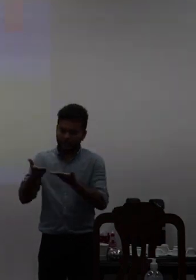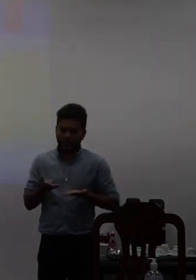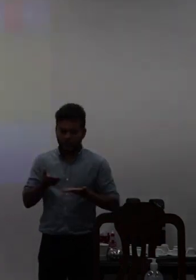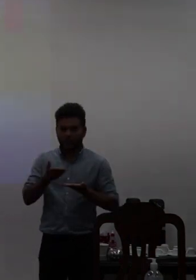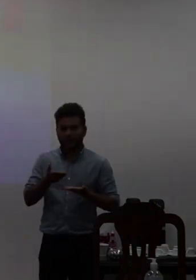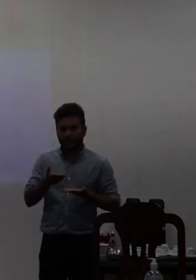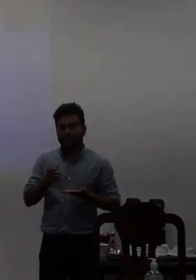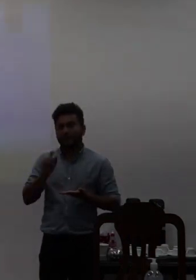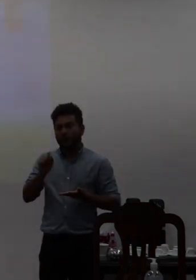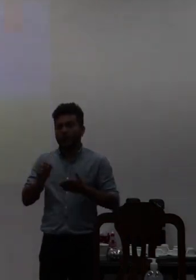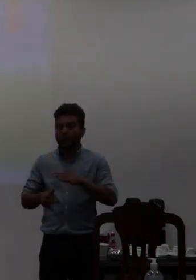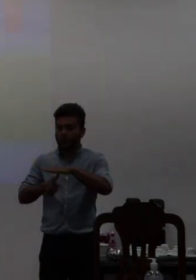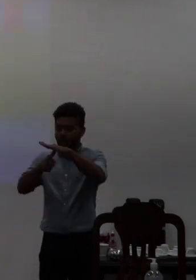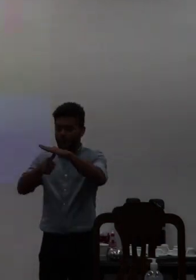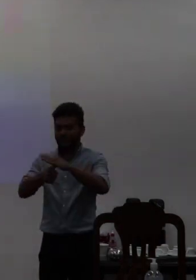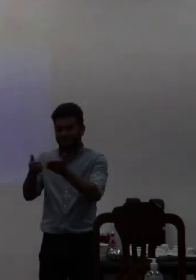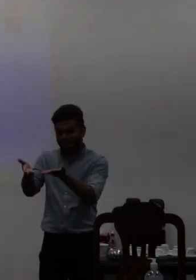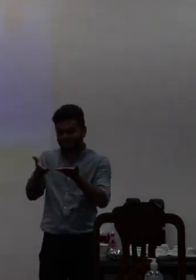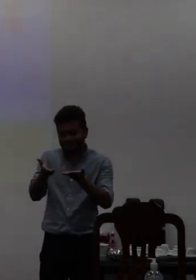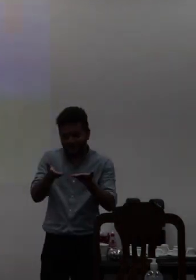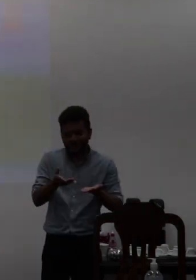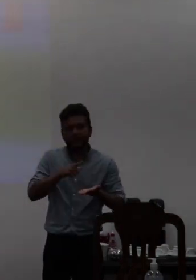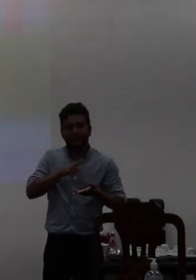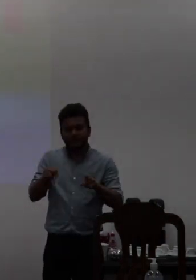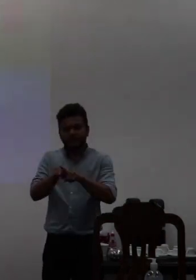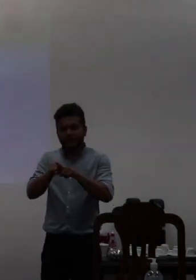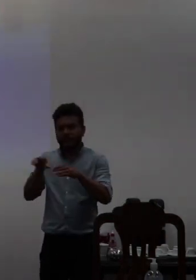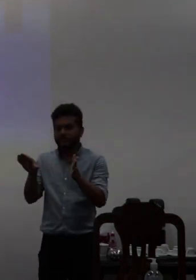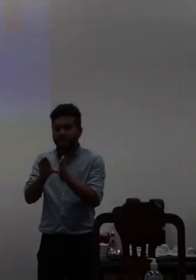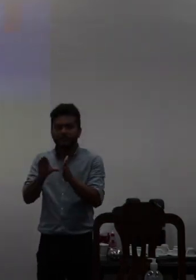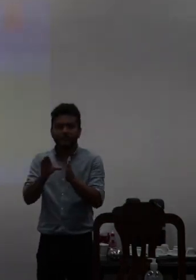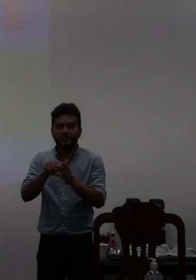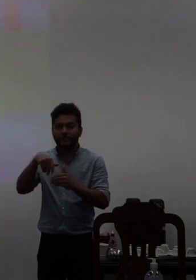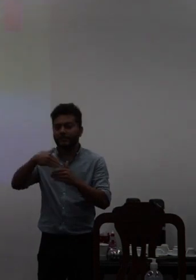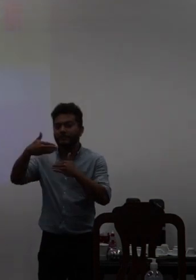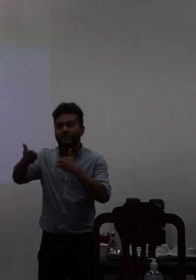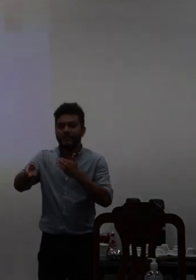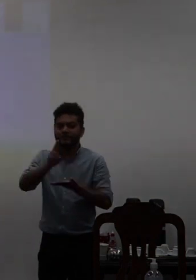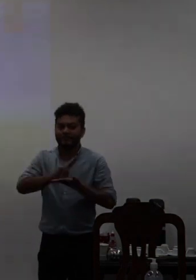fez ele chamou também a comunidade externa a participar dessa revisão